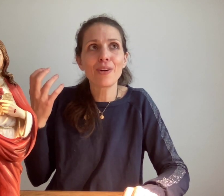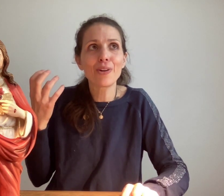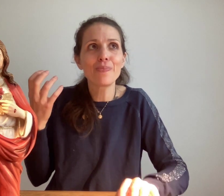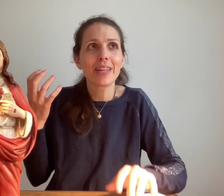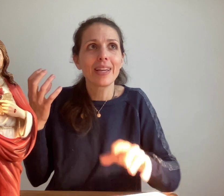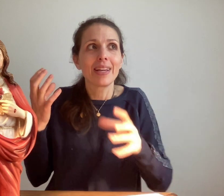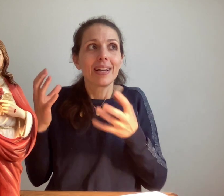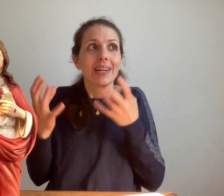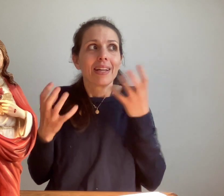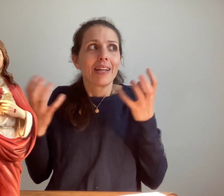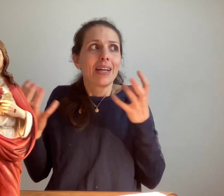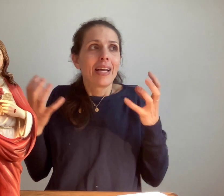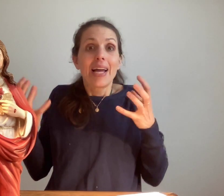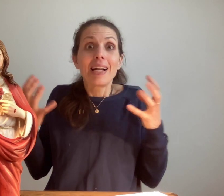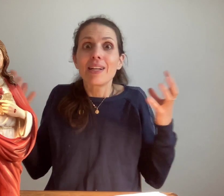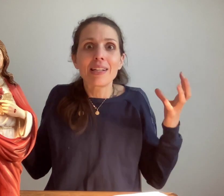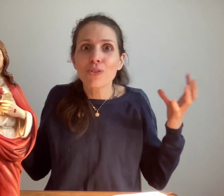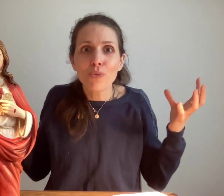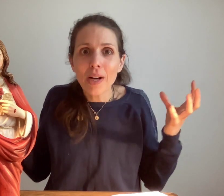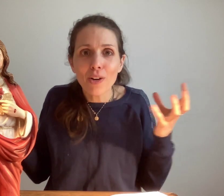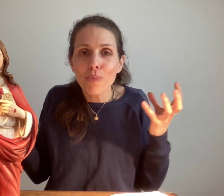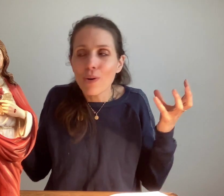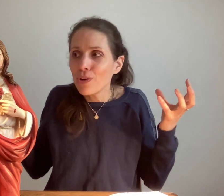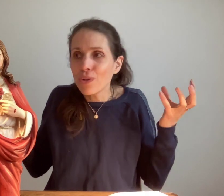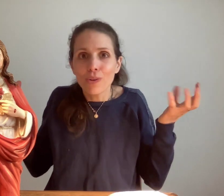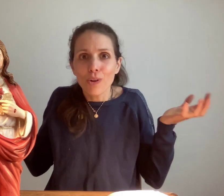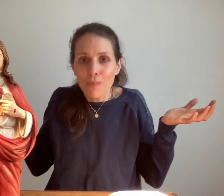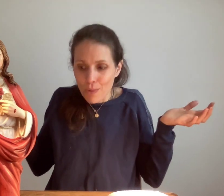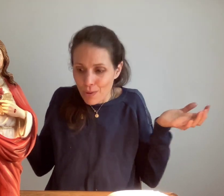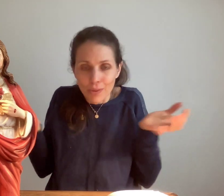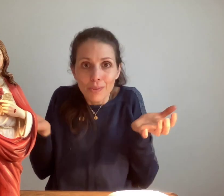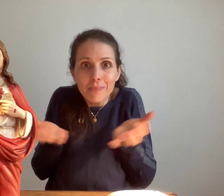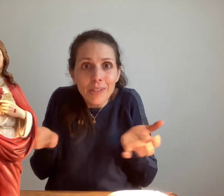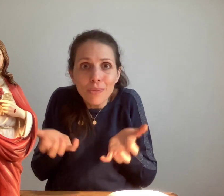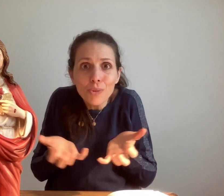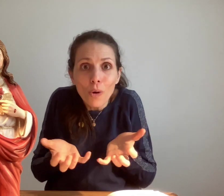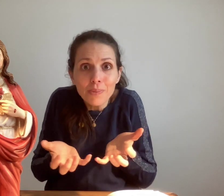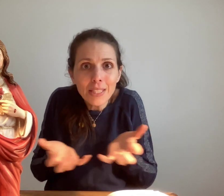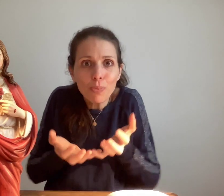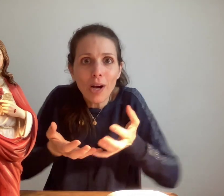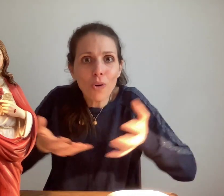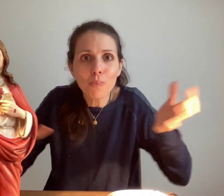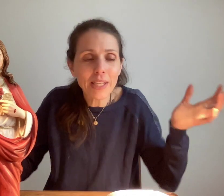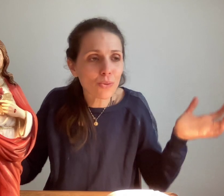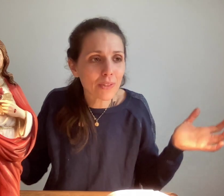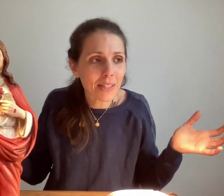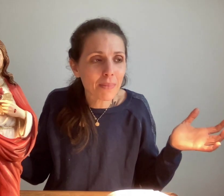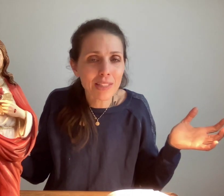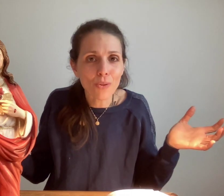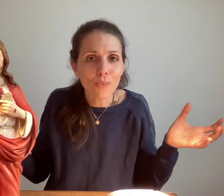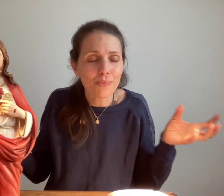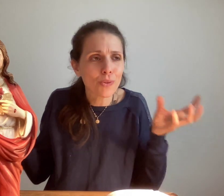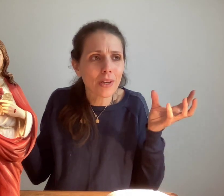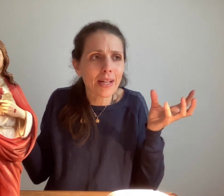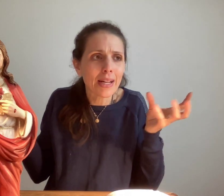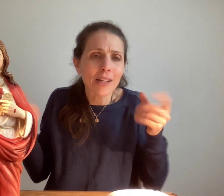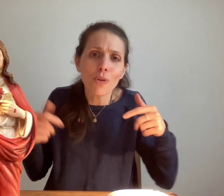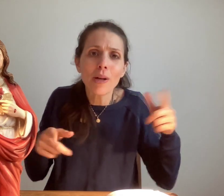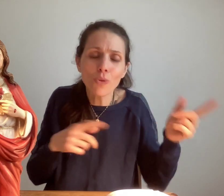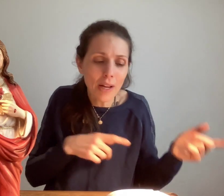se voit comme trop petite pour accomplir toute cette mission. Comme elle nous l